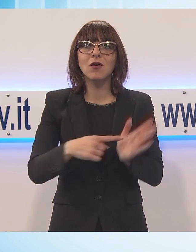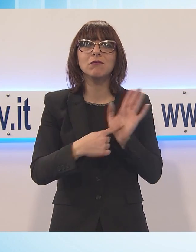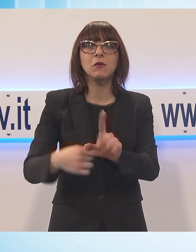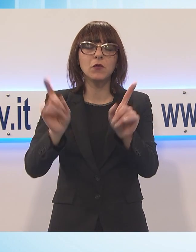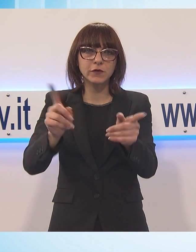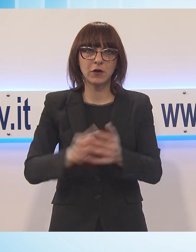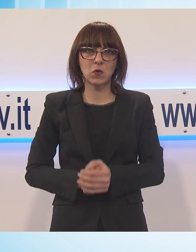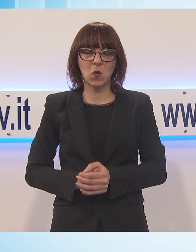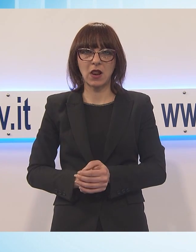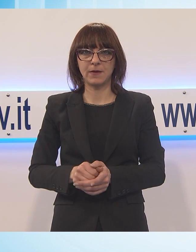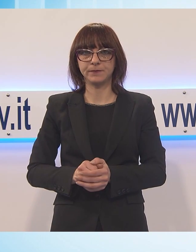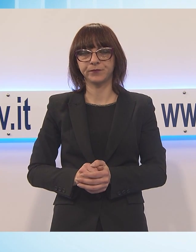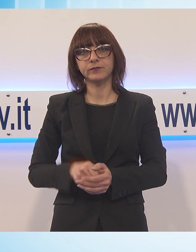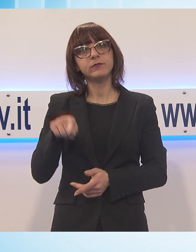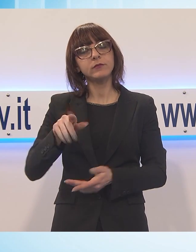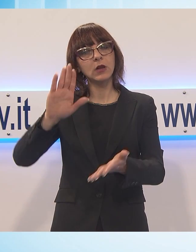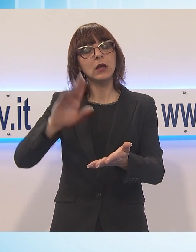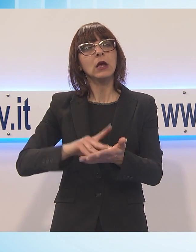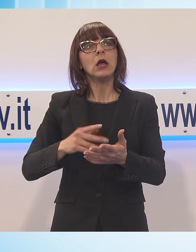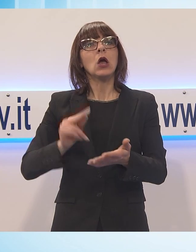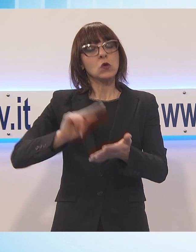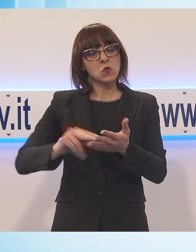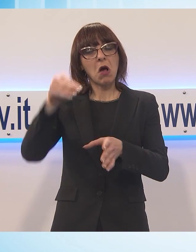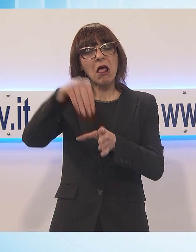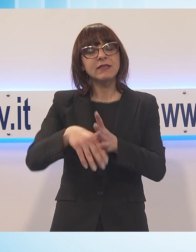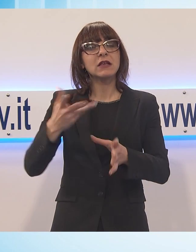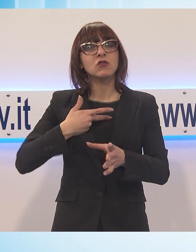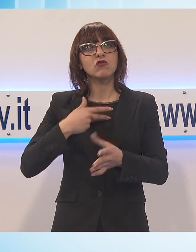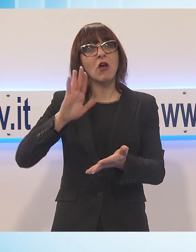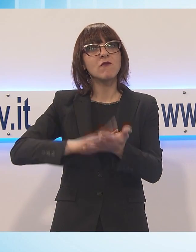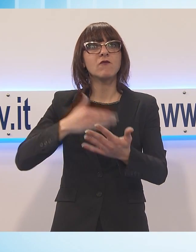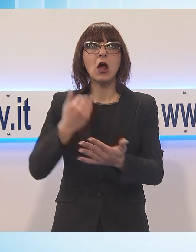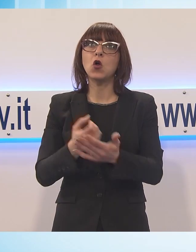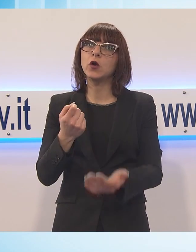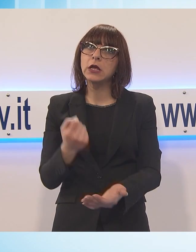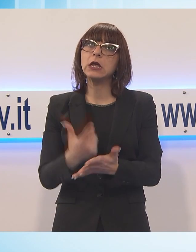essere un deposito di valori straordinari e di sicura attualità.